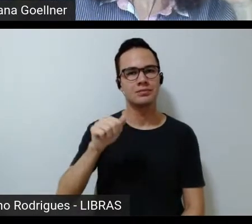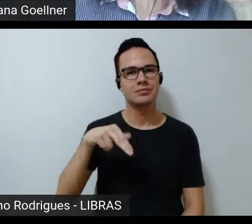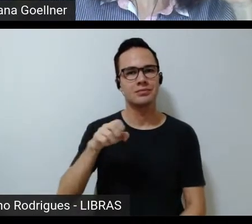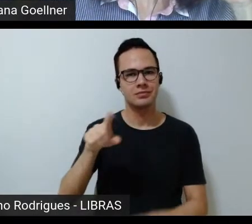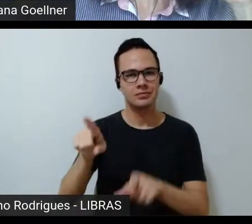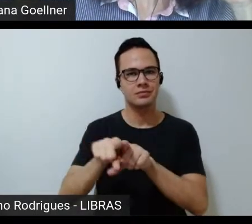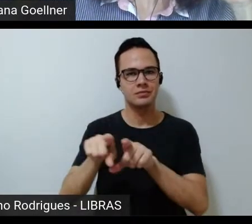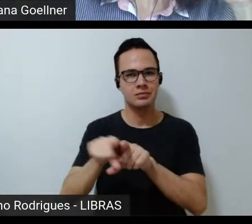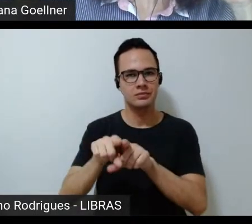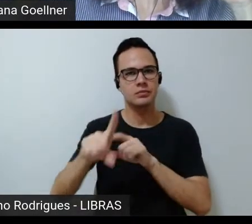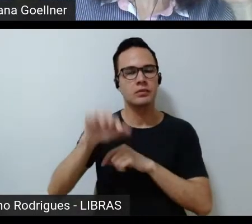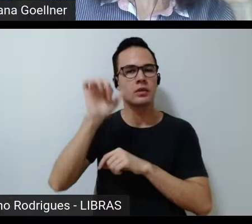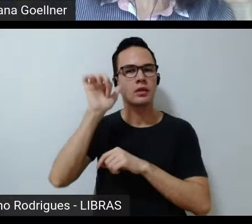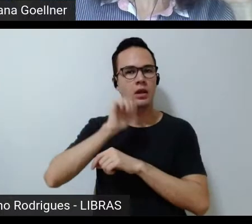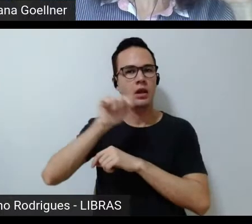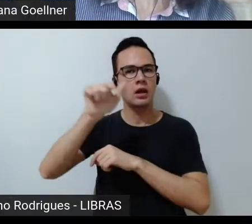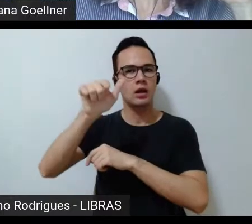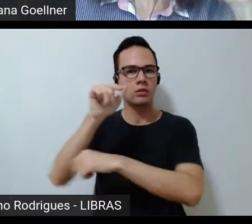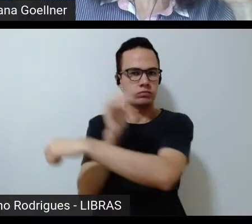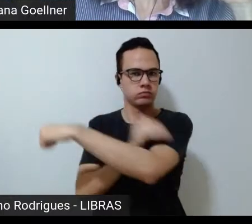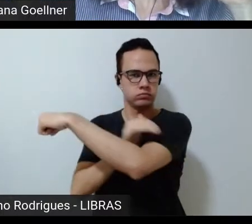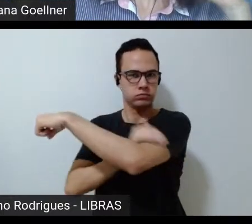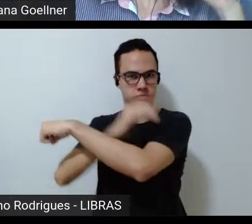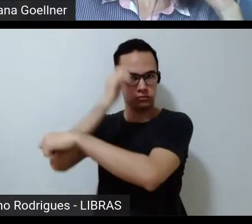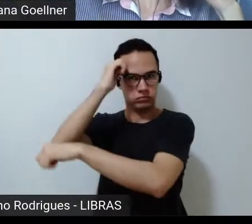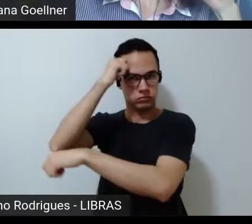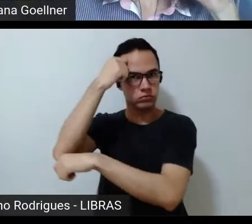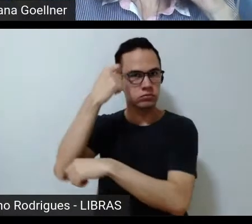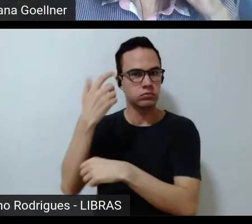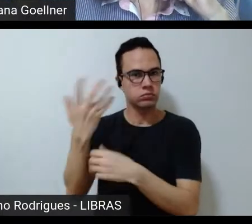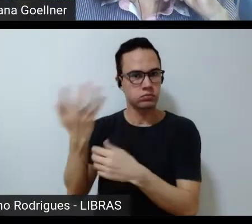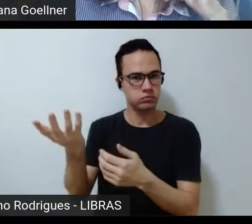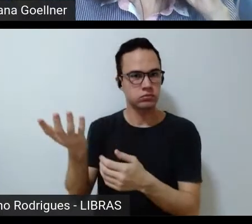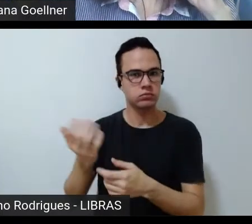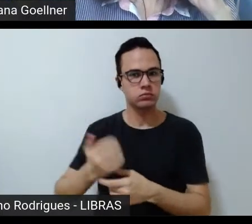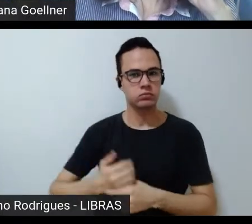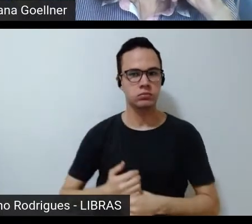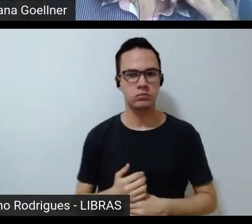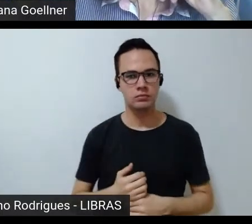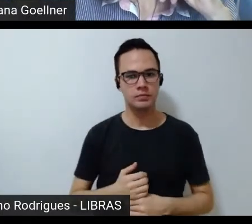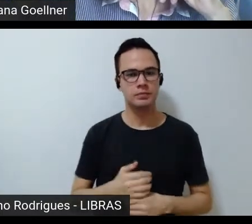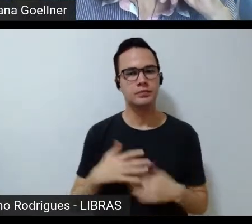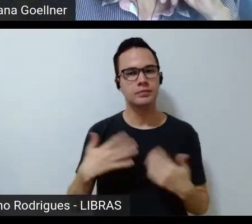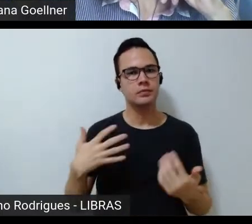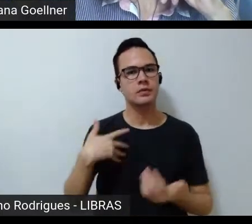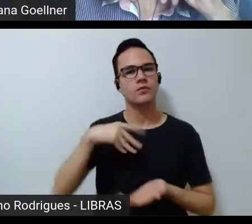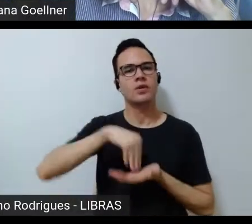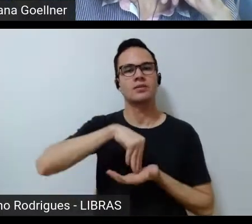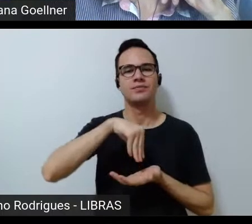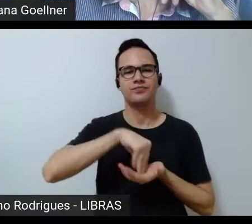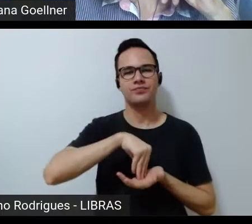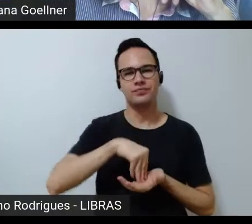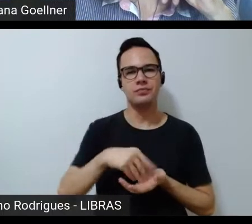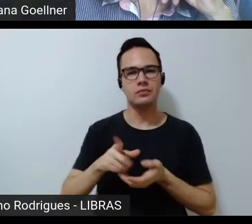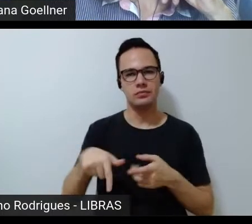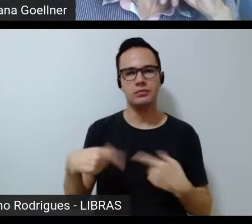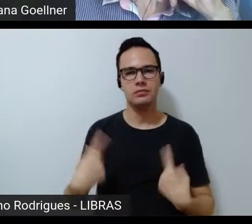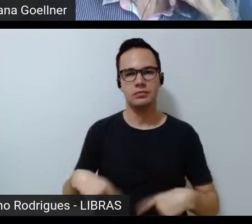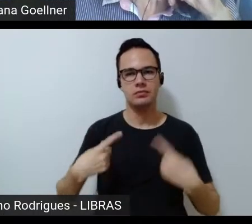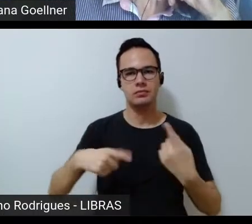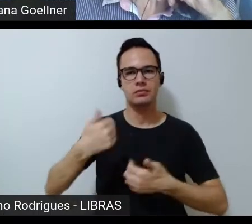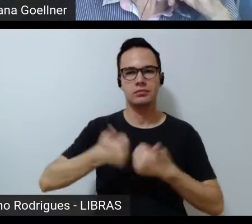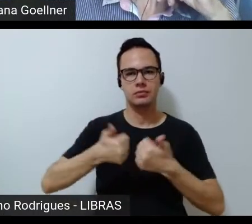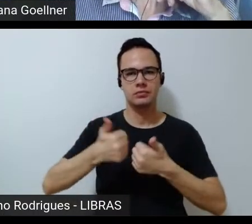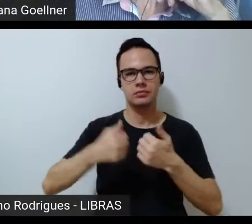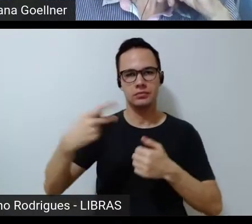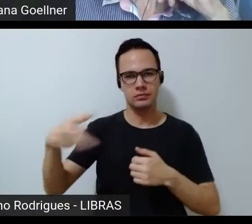das feministas negras. Ora, isso me faltava para discutir o futebol delas,